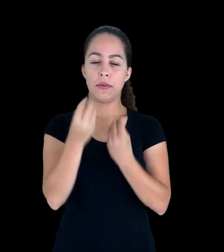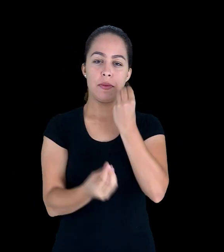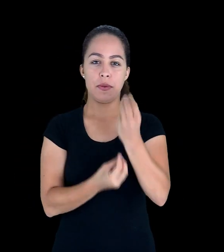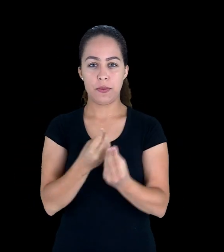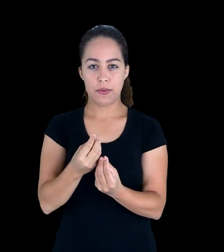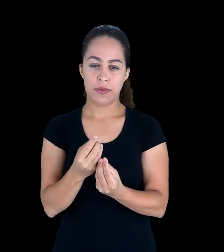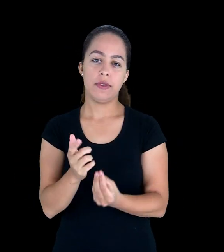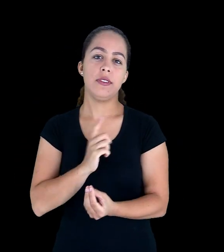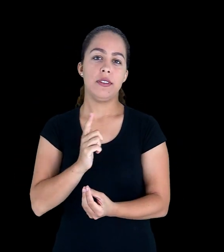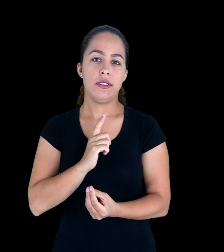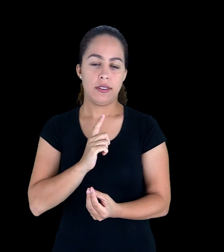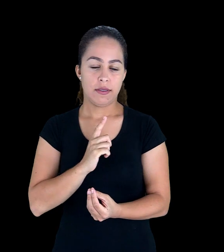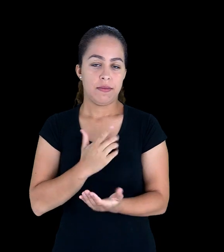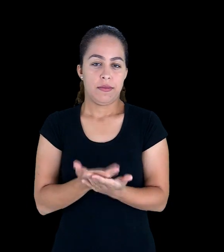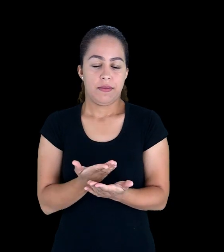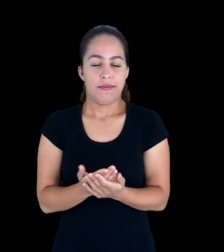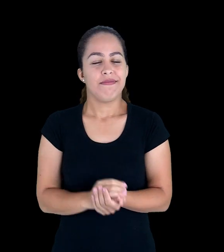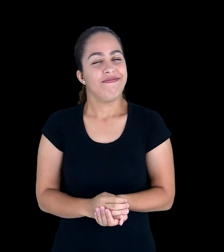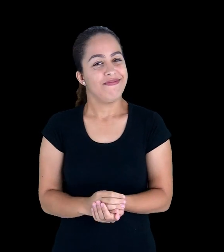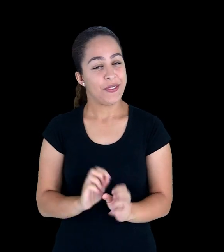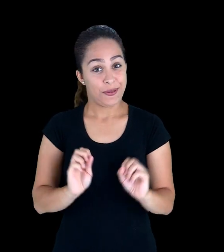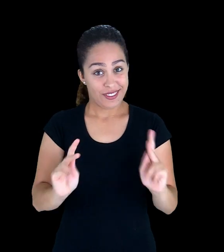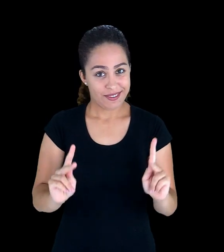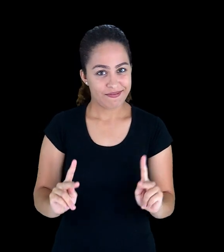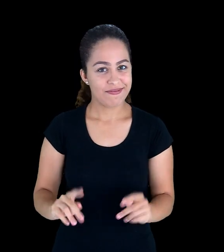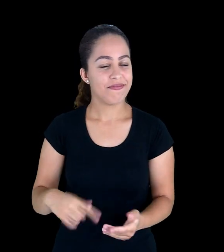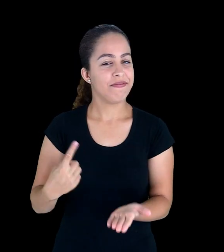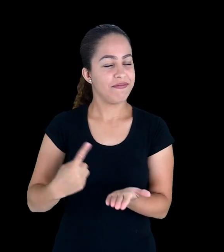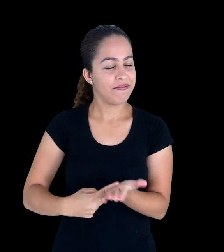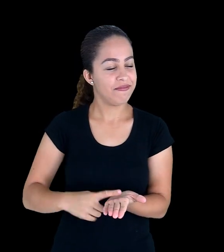uso desse espaço virtual. Vamos lá? Até a próxima!